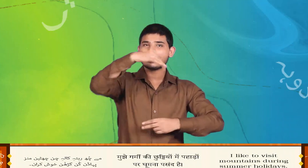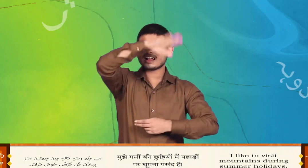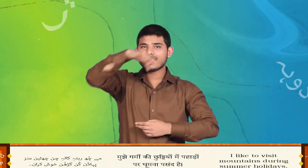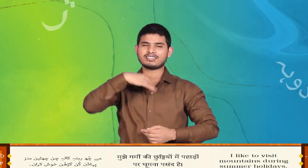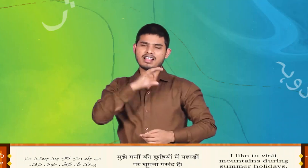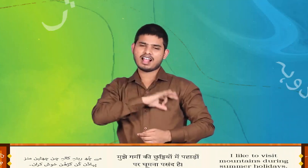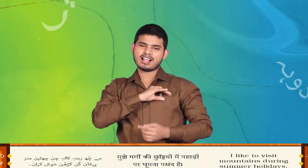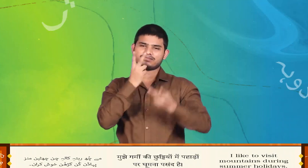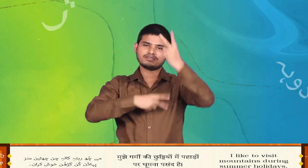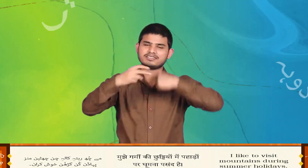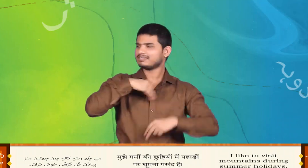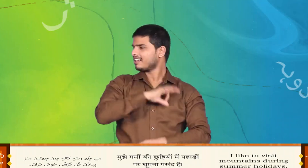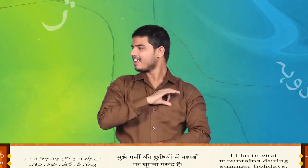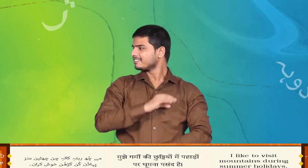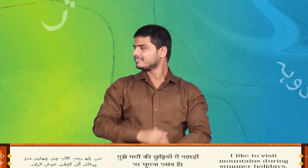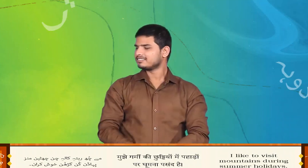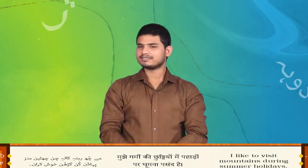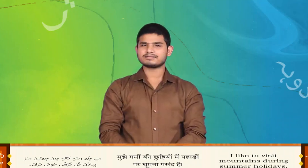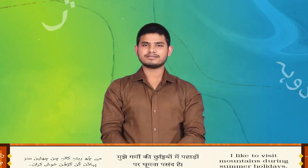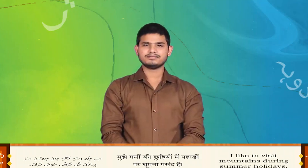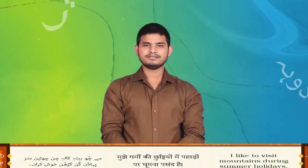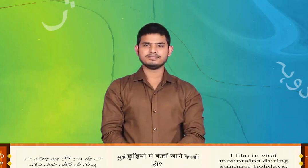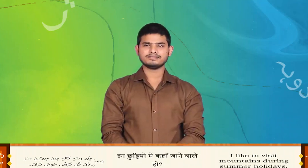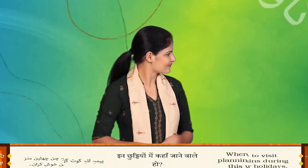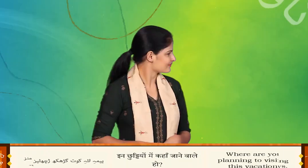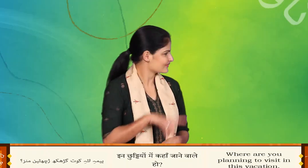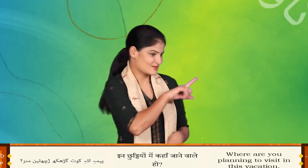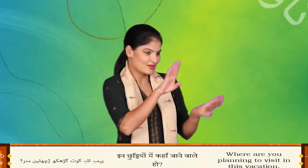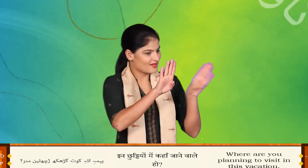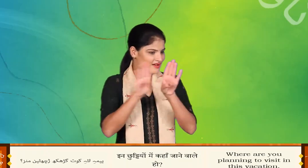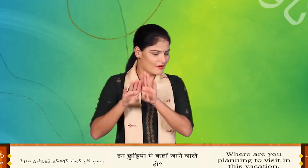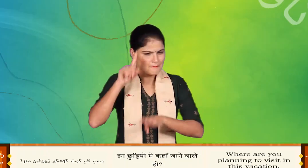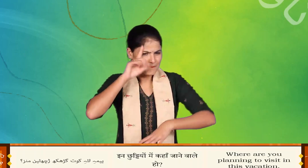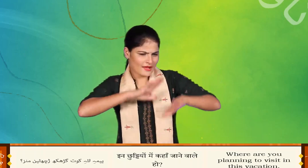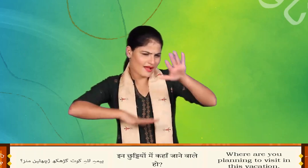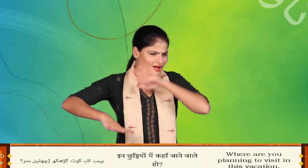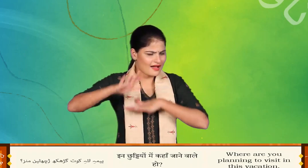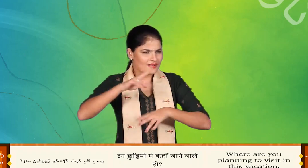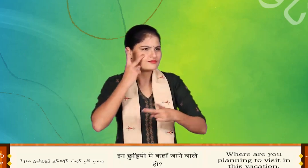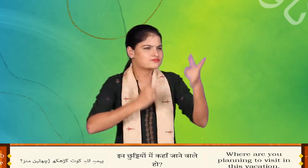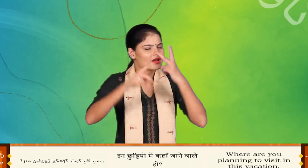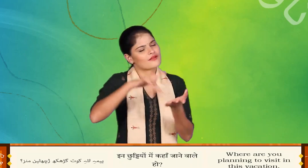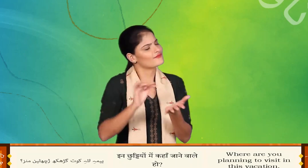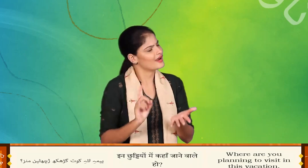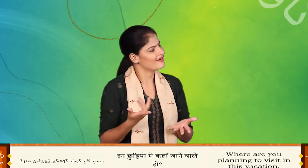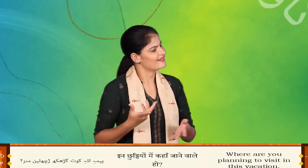पाड़न कुन गचुन खोश करान यम लेट कोच गच चुटेन मन्च?